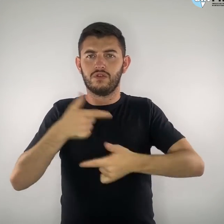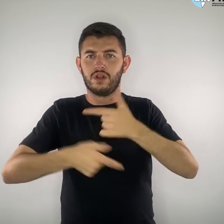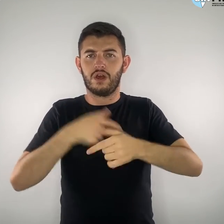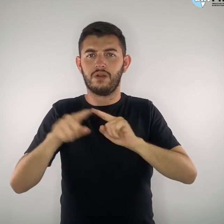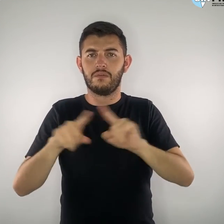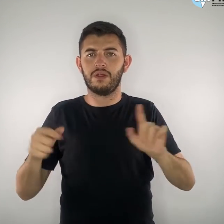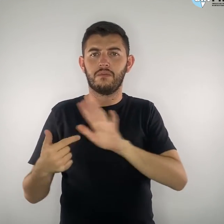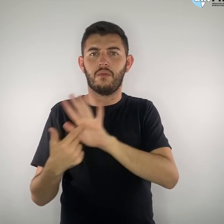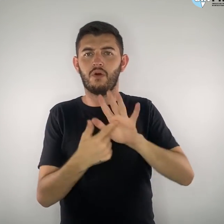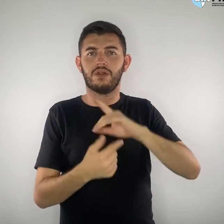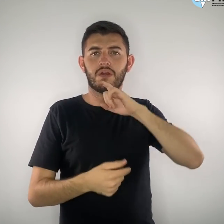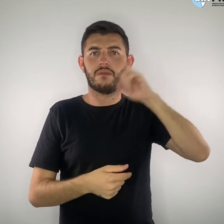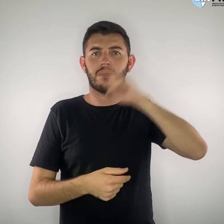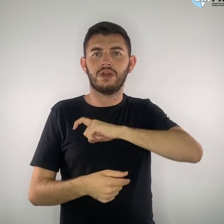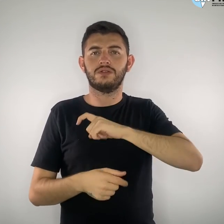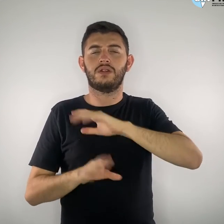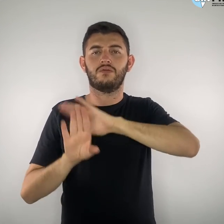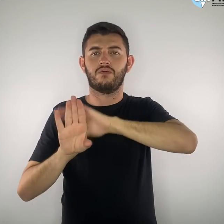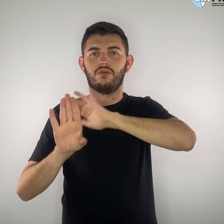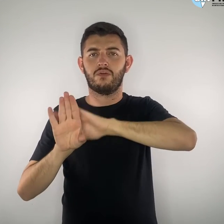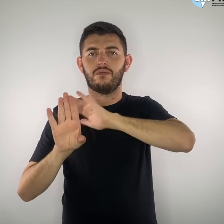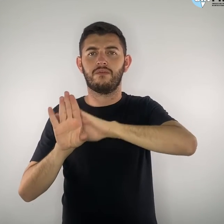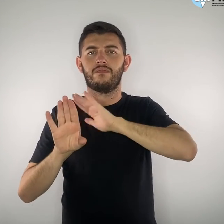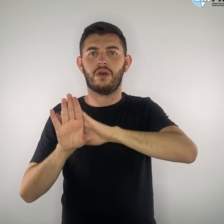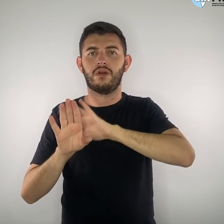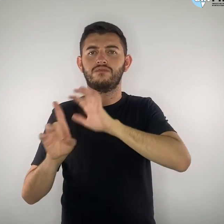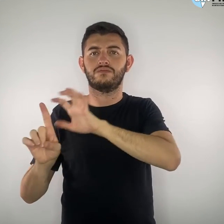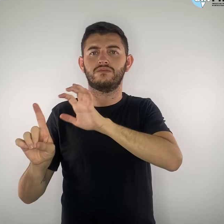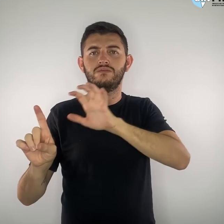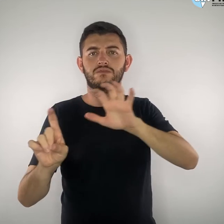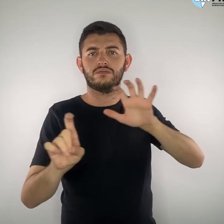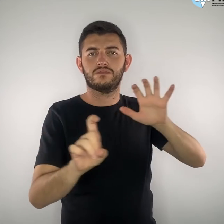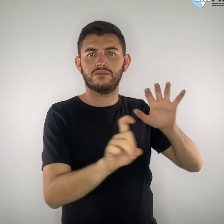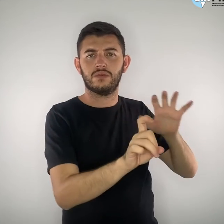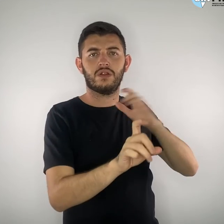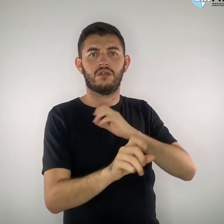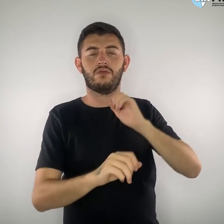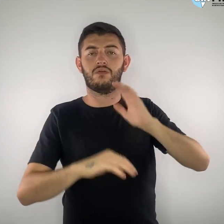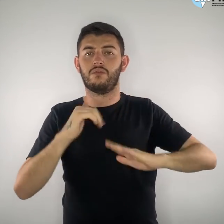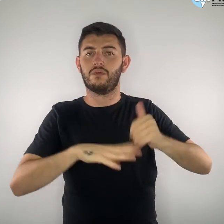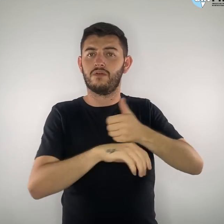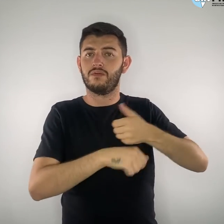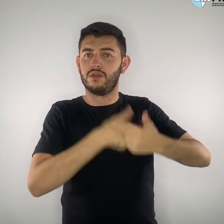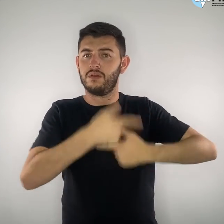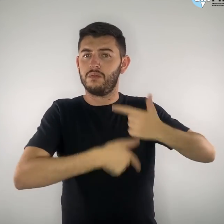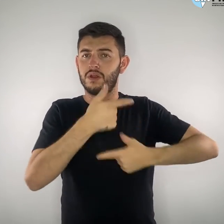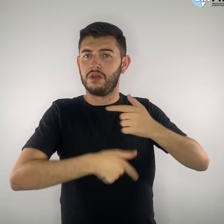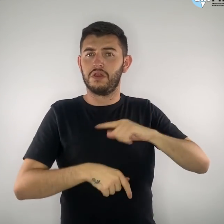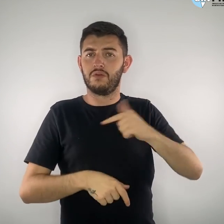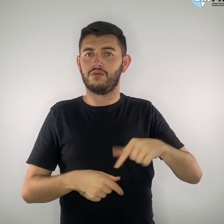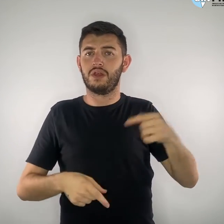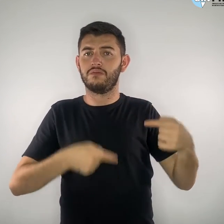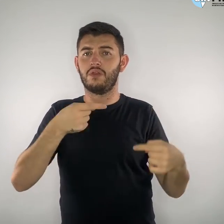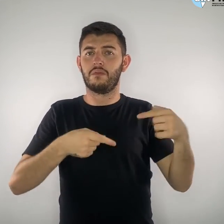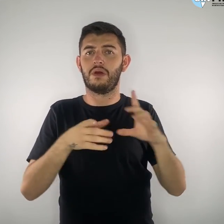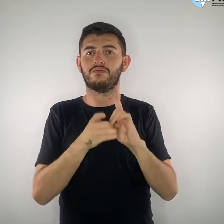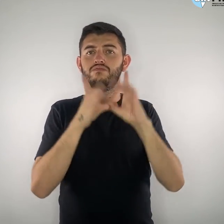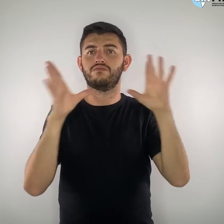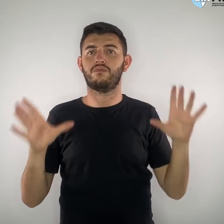Lei da Mordaça, intimida os trabalhadores, não promove o debate democrático, não escuta